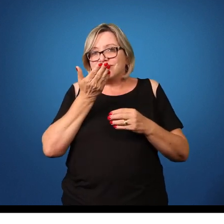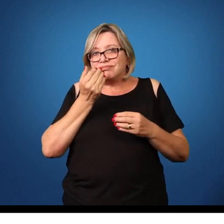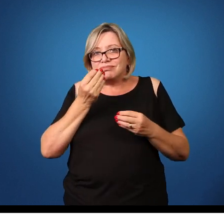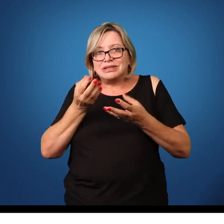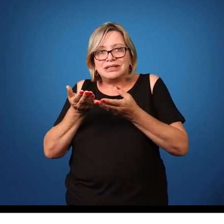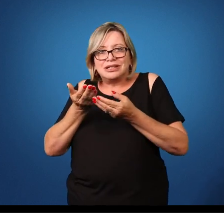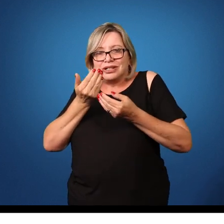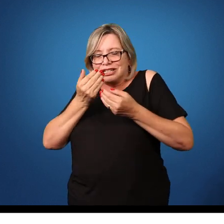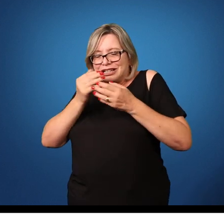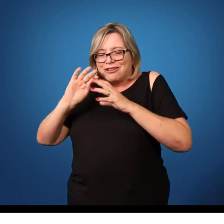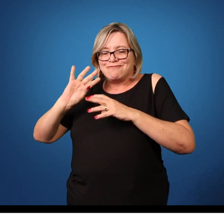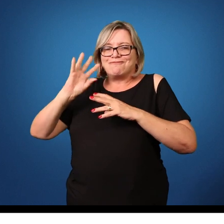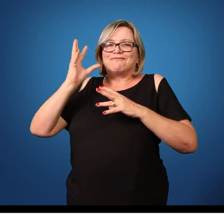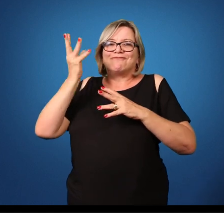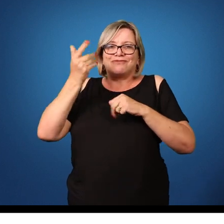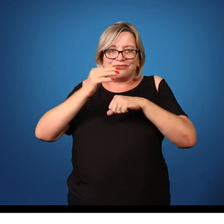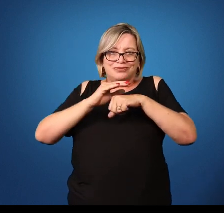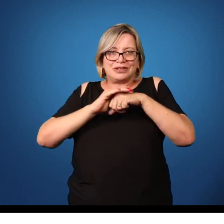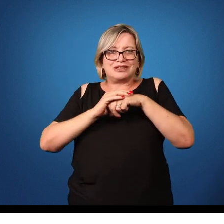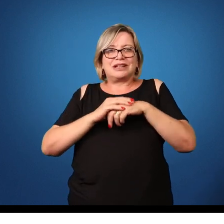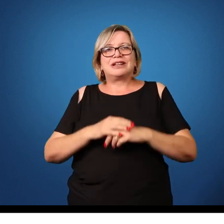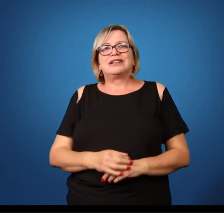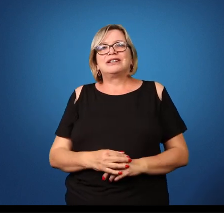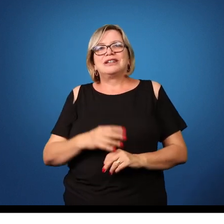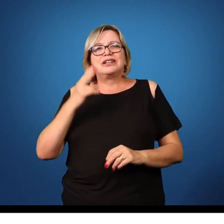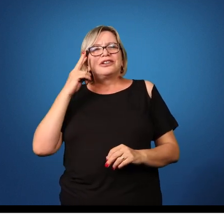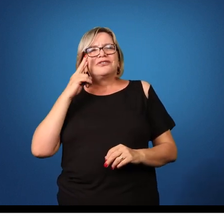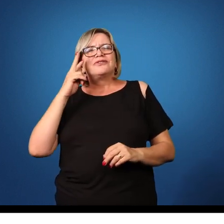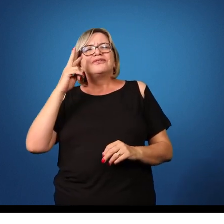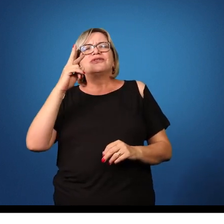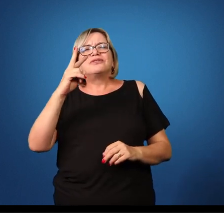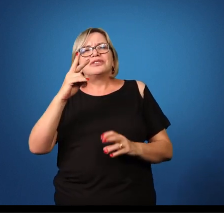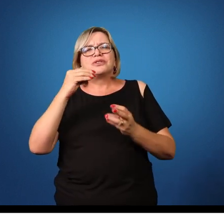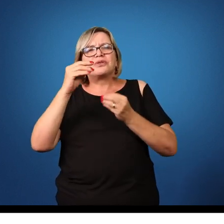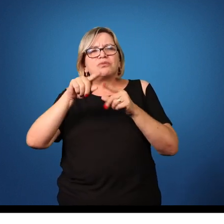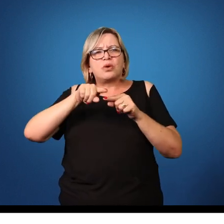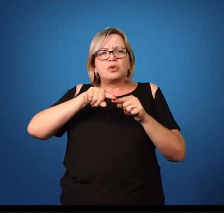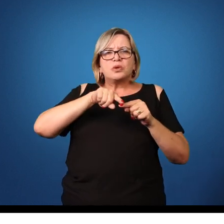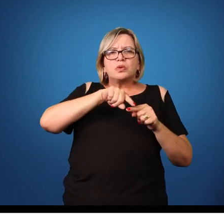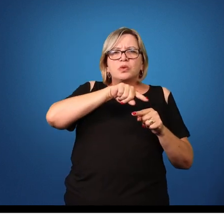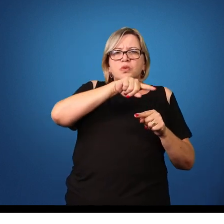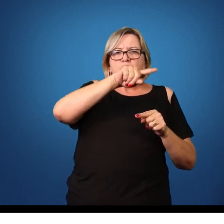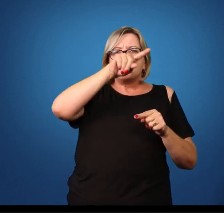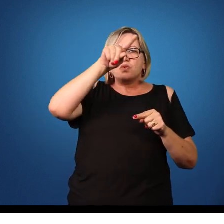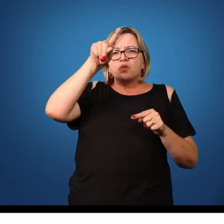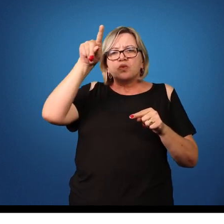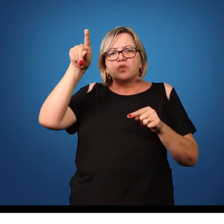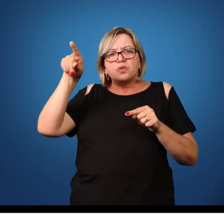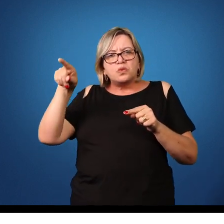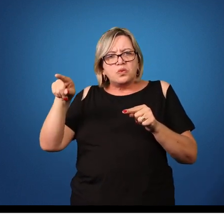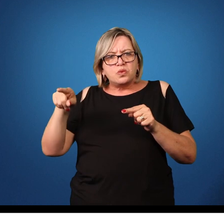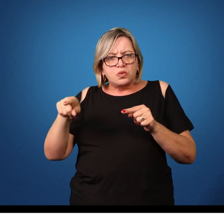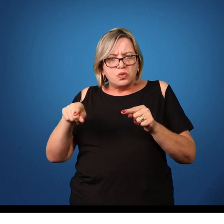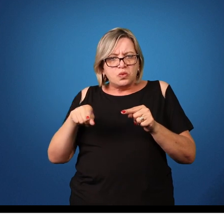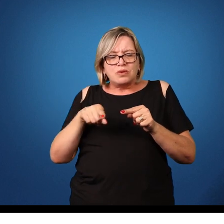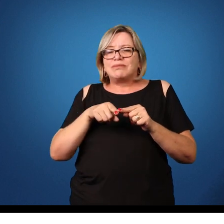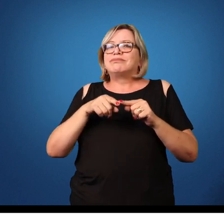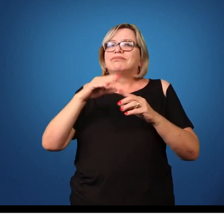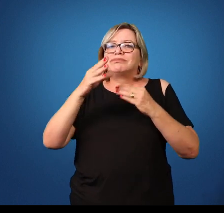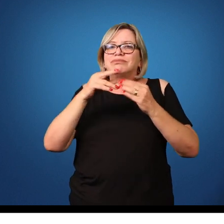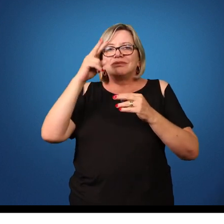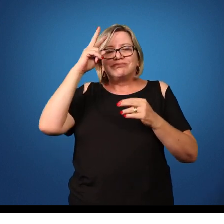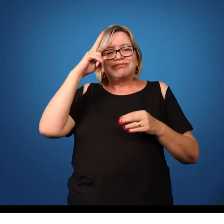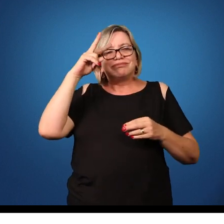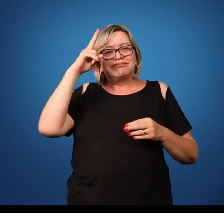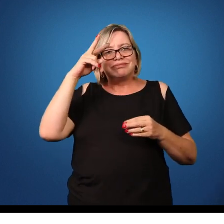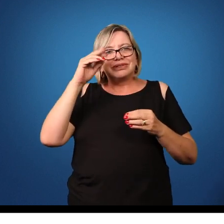denomina como lombriga, né. Então vamos dar uma olhadinha como que é o ciclo completo, né, da áscarice lumbricoides. Lembrando que